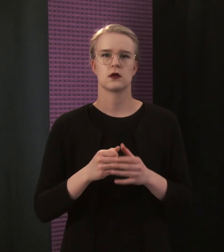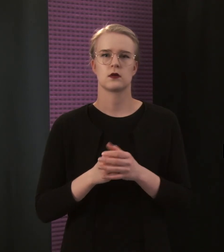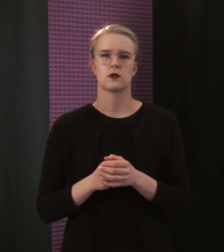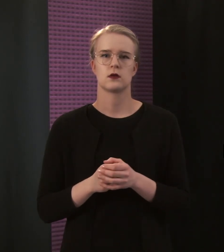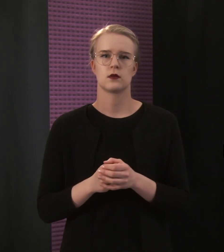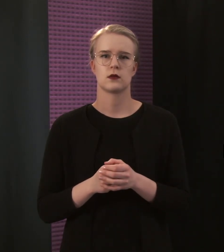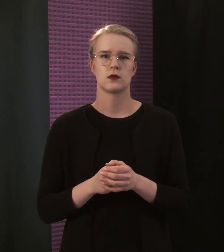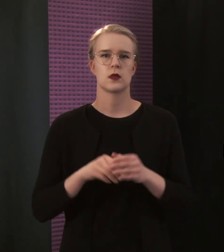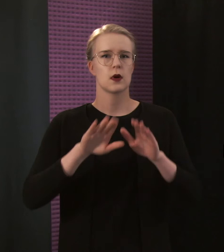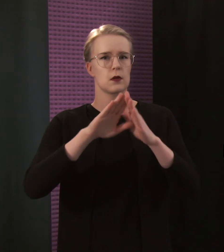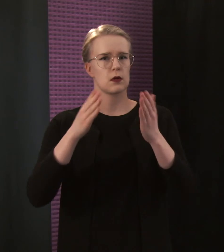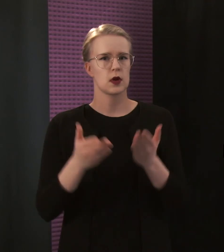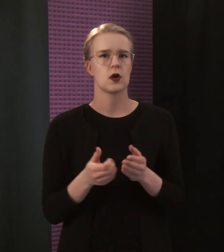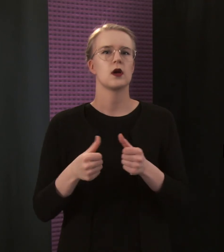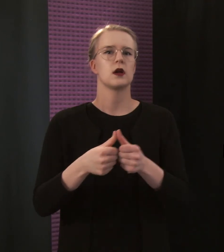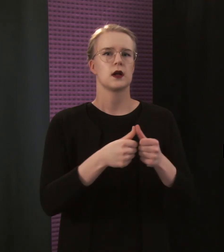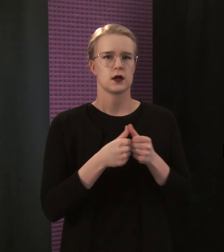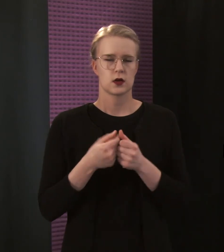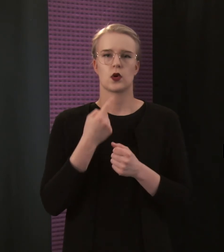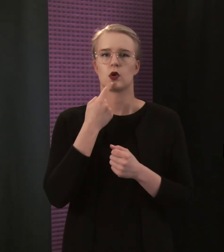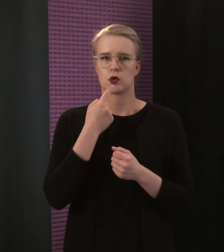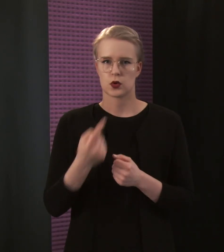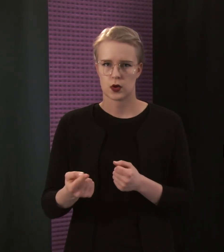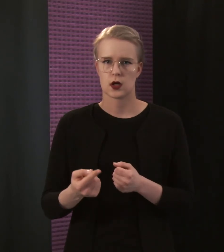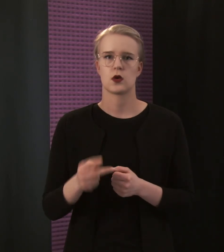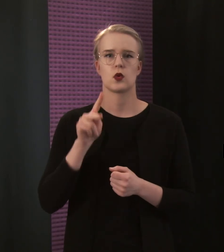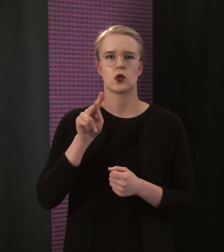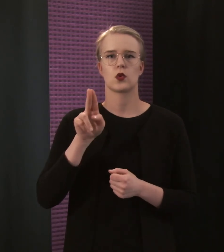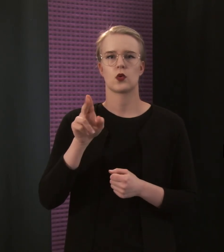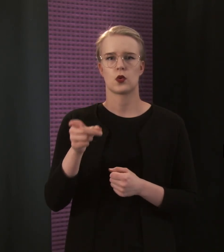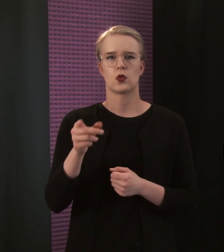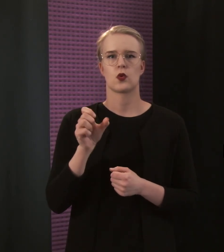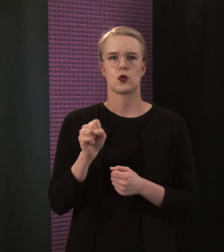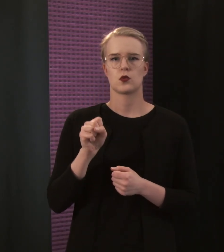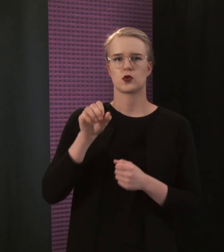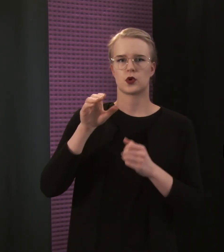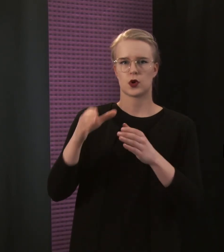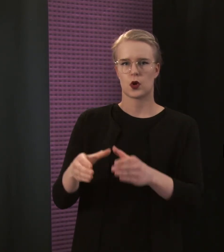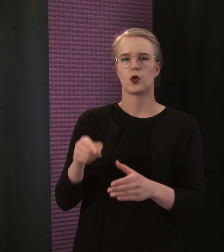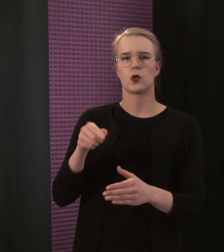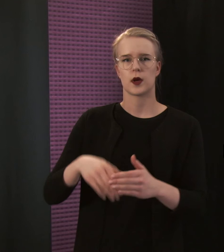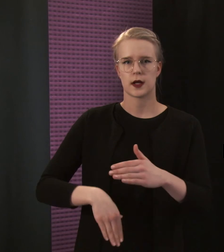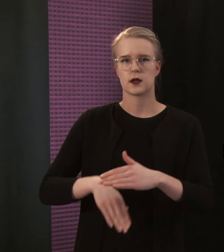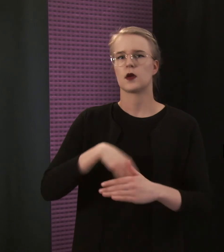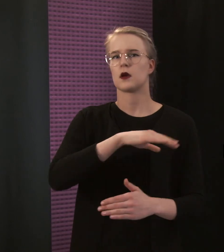Palloliitto on todennut KUPS-joukkueen täyttävän kaikki vaaditut lisenssikriteerit.